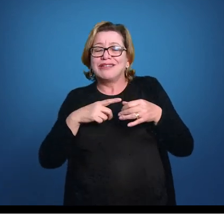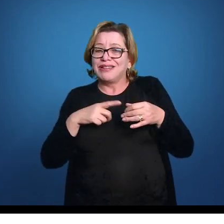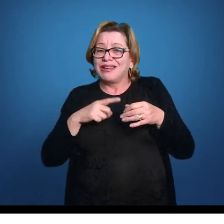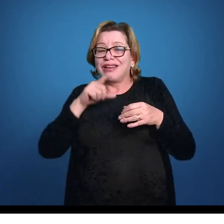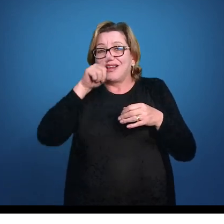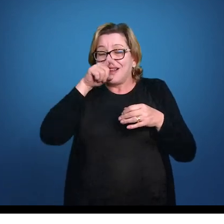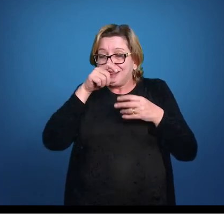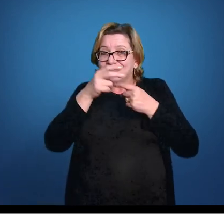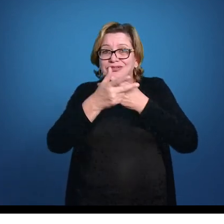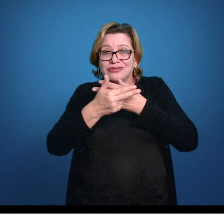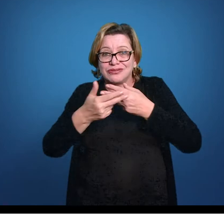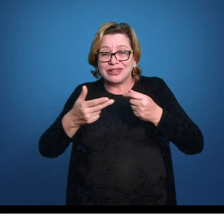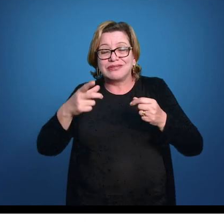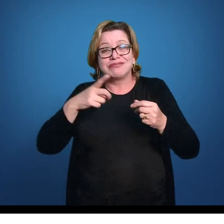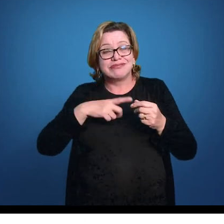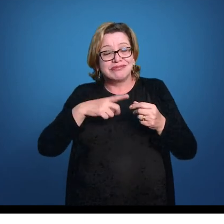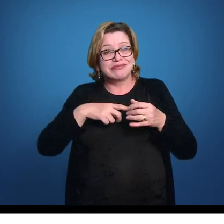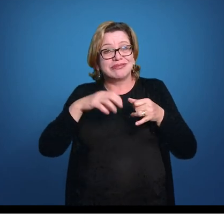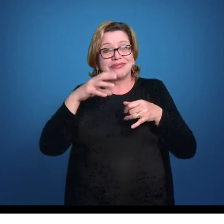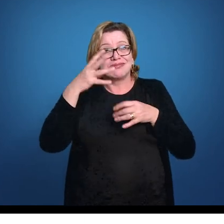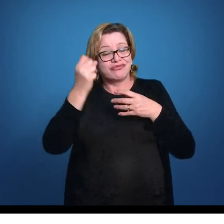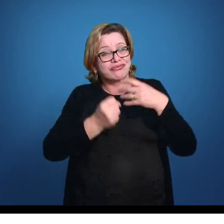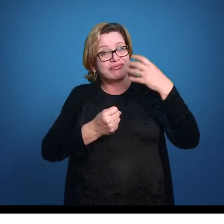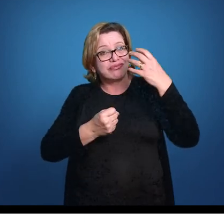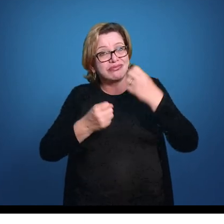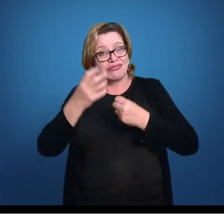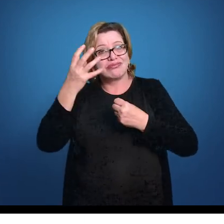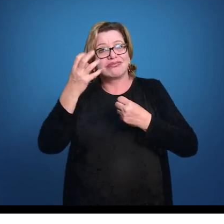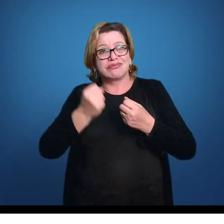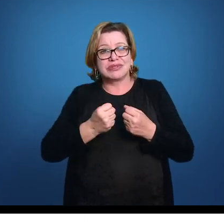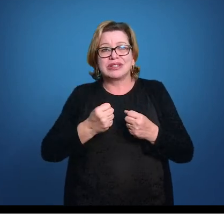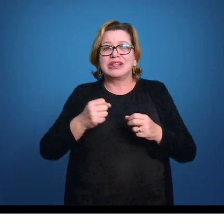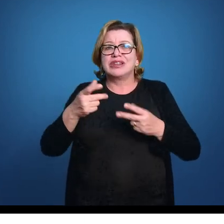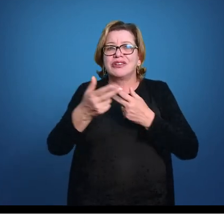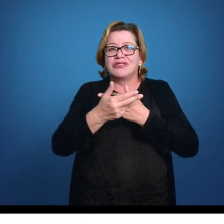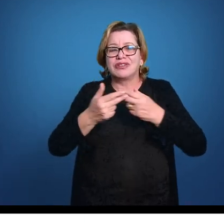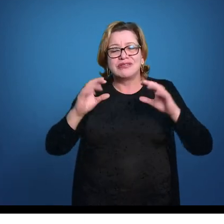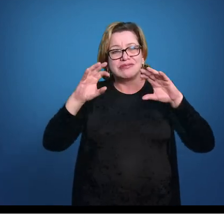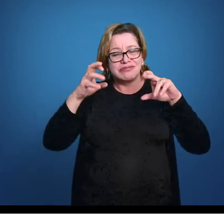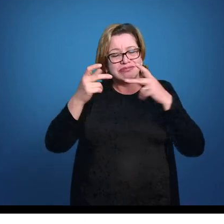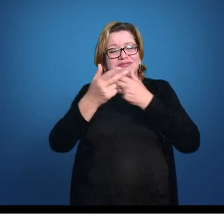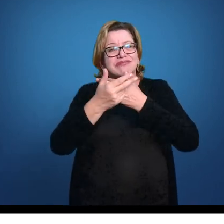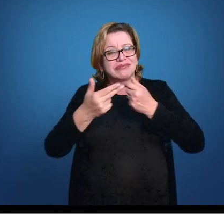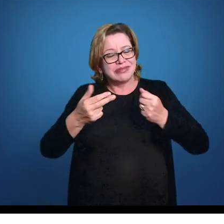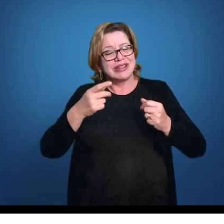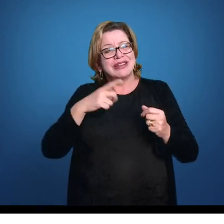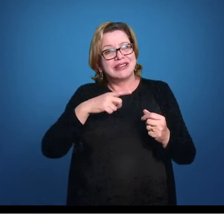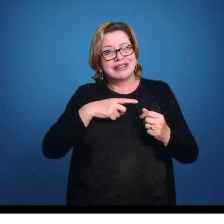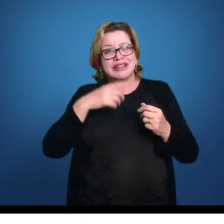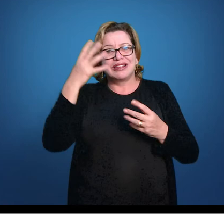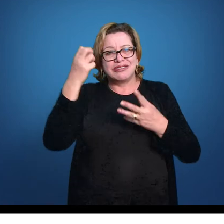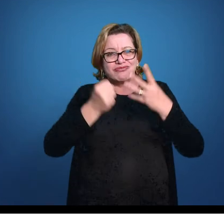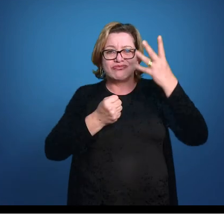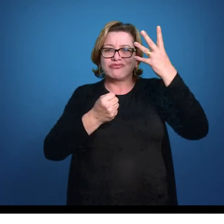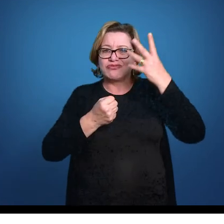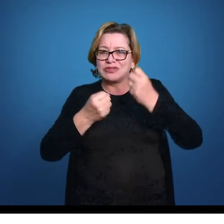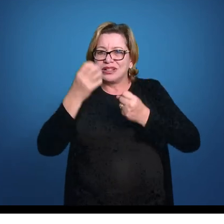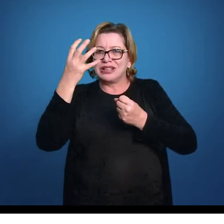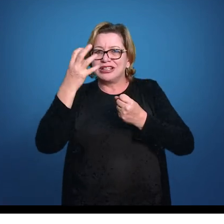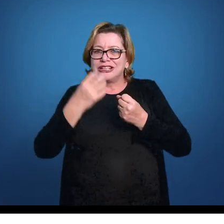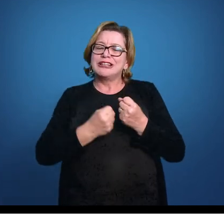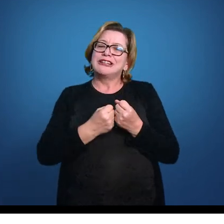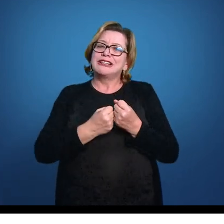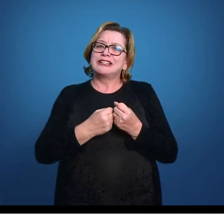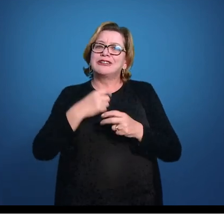que produzem, temos que produzem leite de pombo, tem alguns outros organismos aí, vertebrados parecem ser capazes de produzir